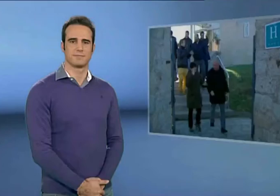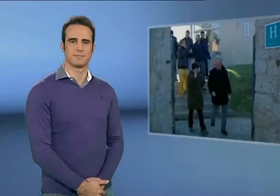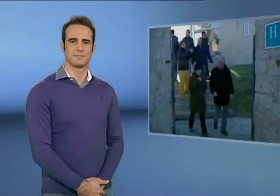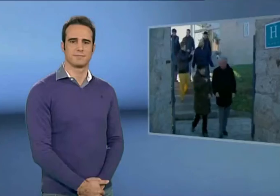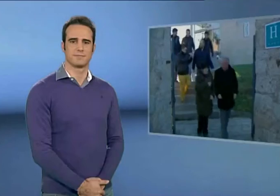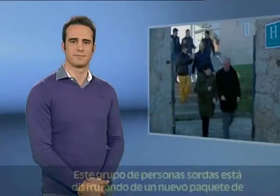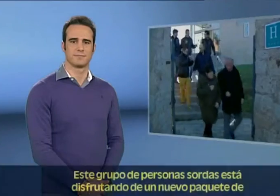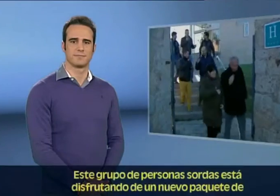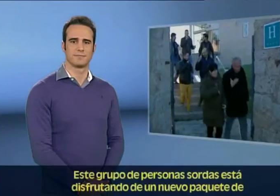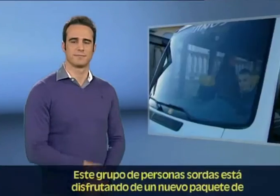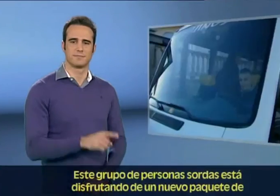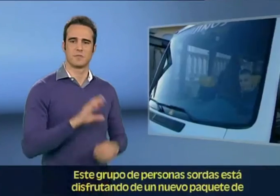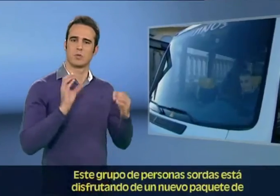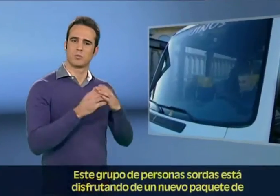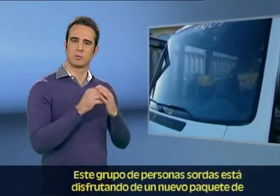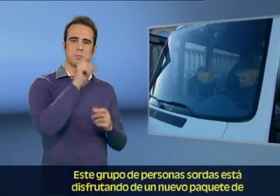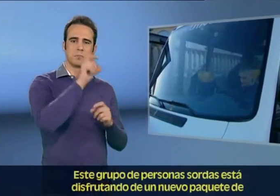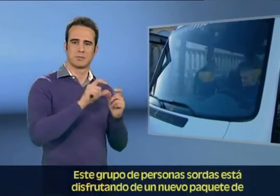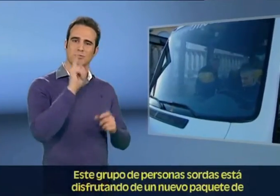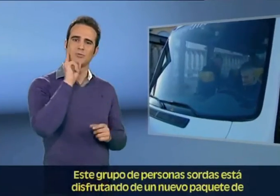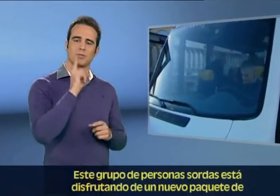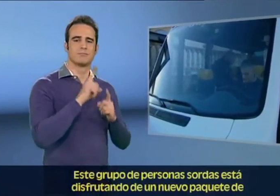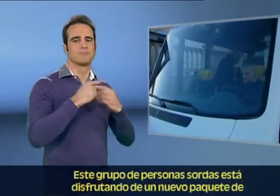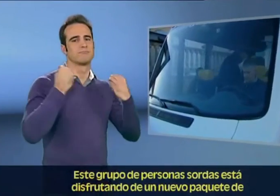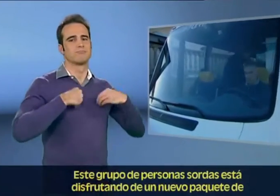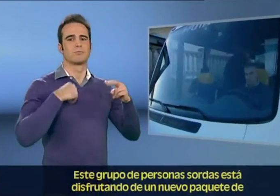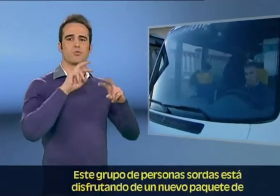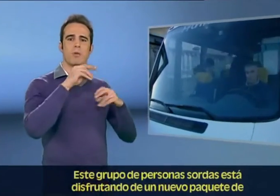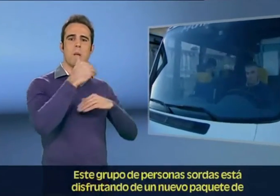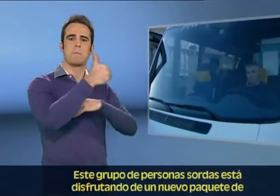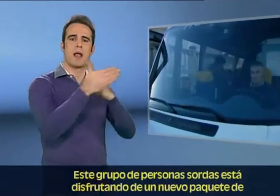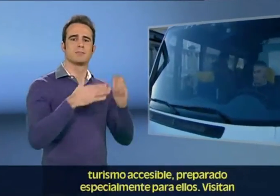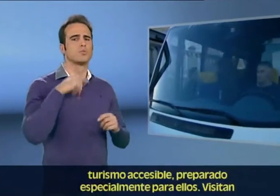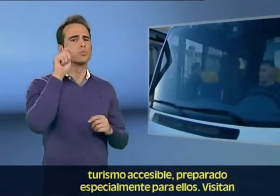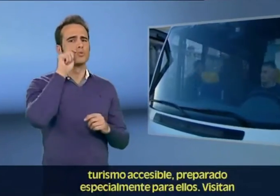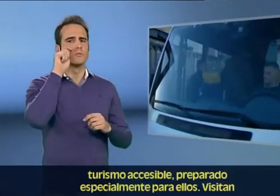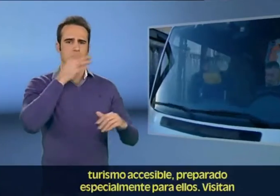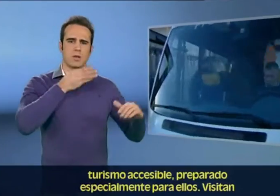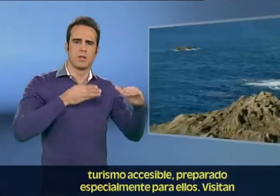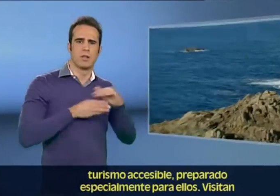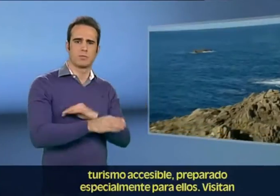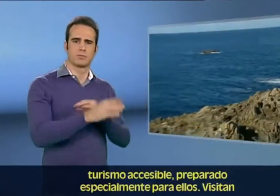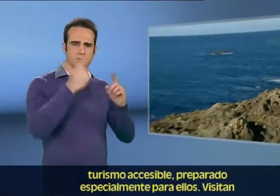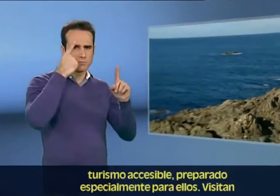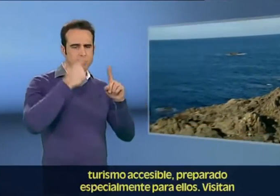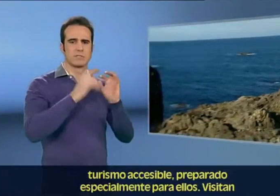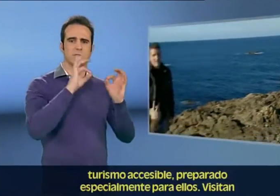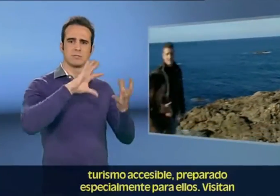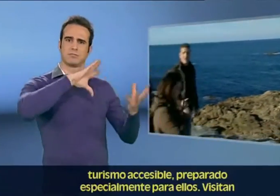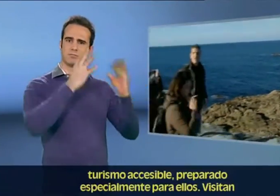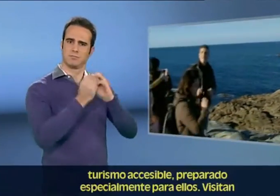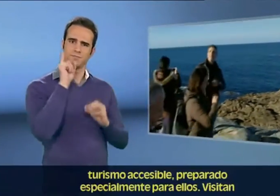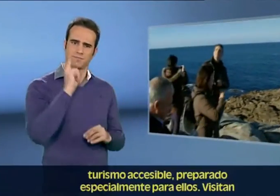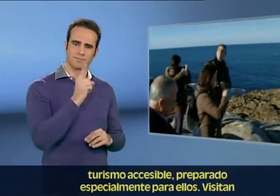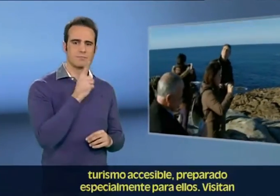Este grupo de personas sordas está disfrutando de un nuevo paquete de turismo accesible preparado especialmente para ellos.